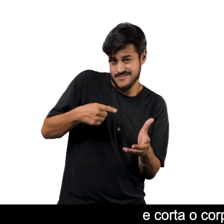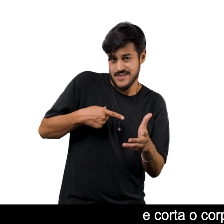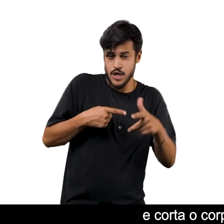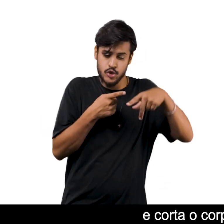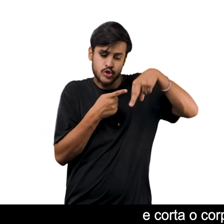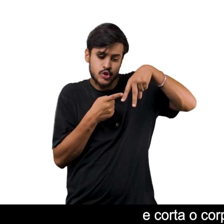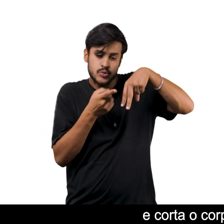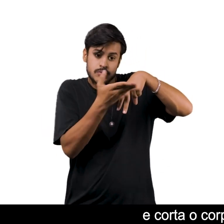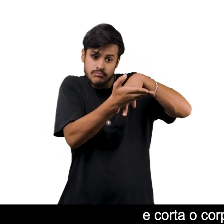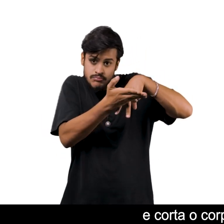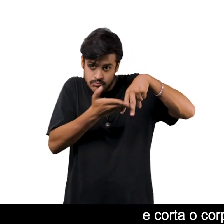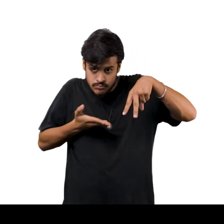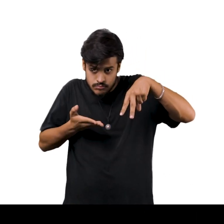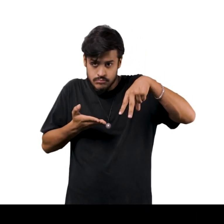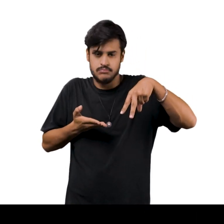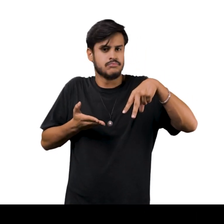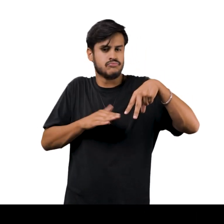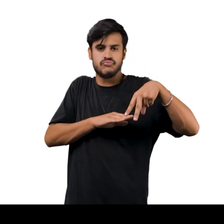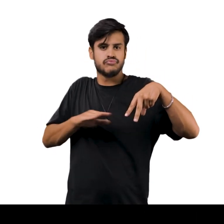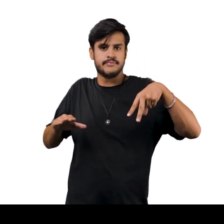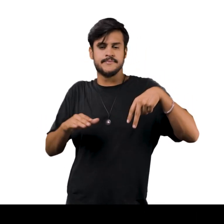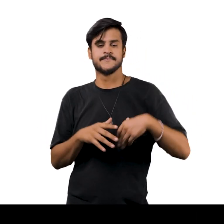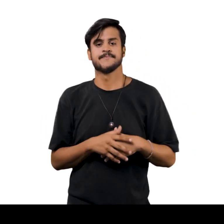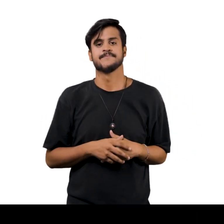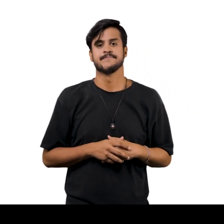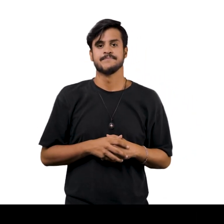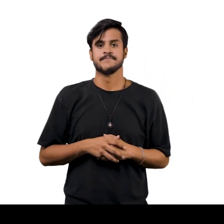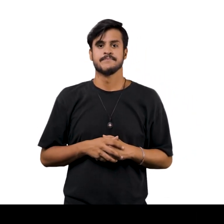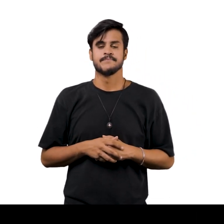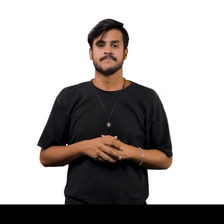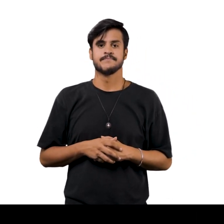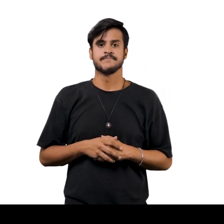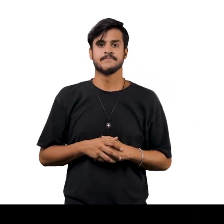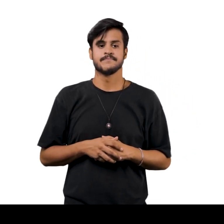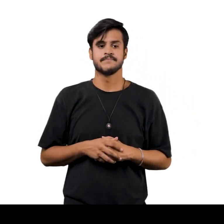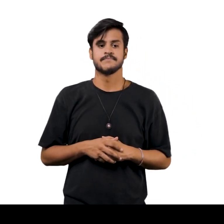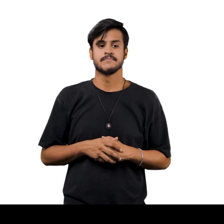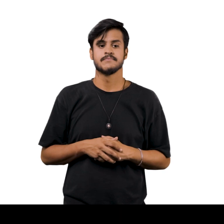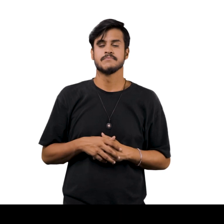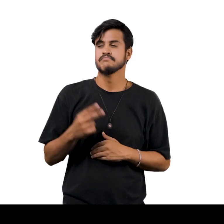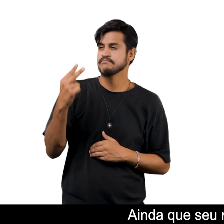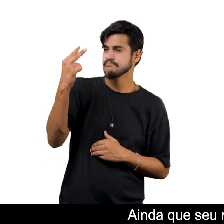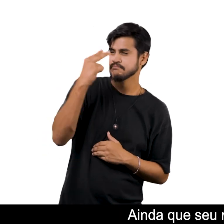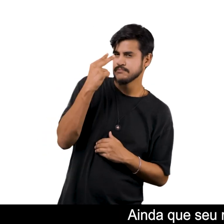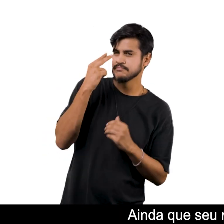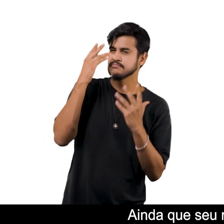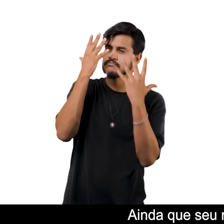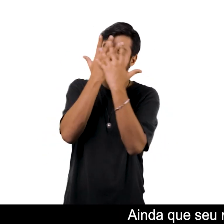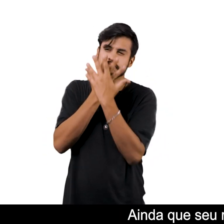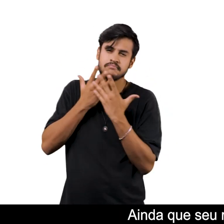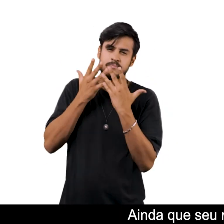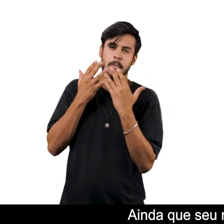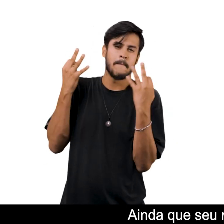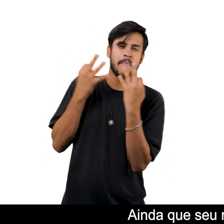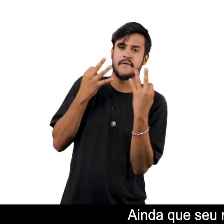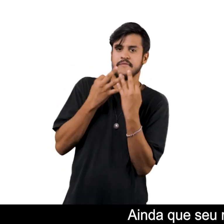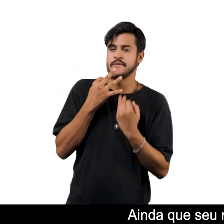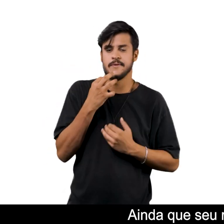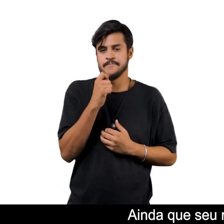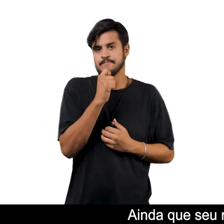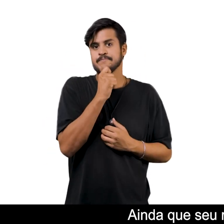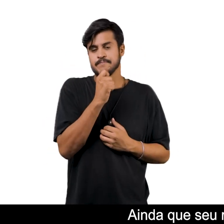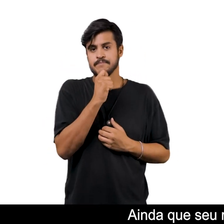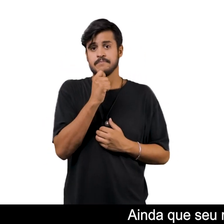do homem acima dos joelhos Limitando e encerrando a figura Ainda que seu rosto não esteja